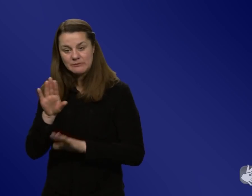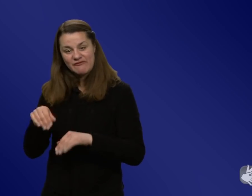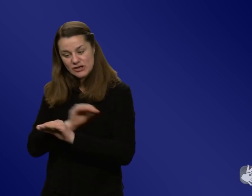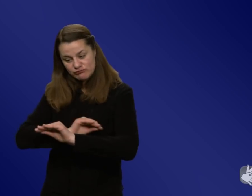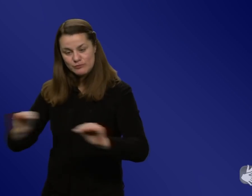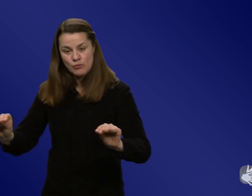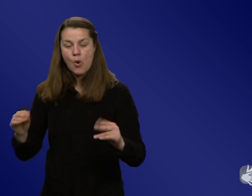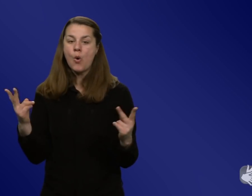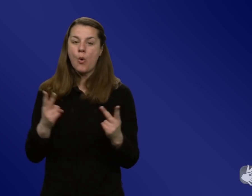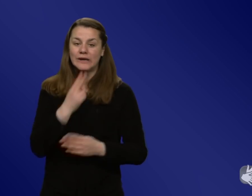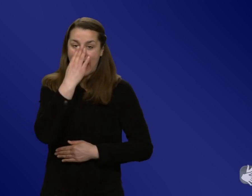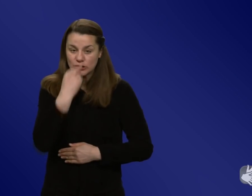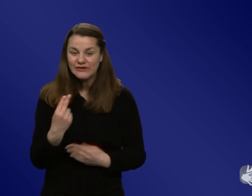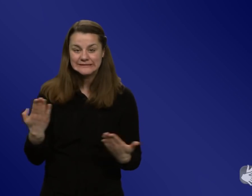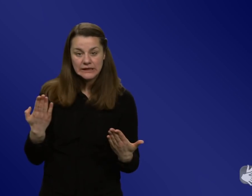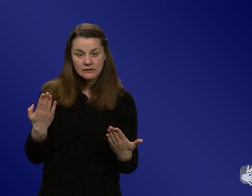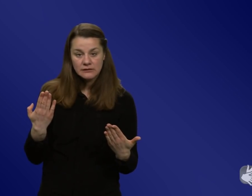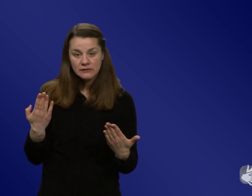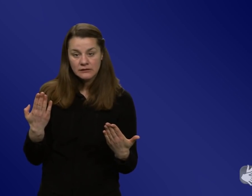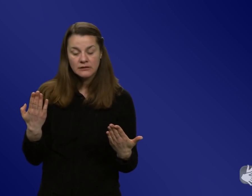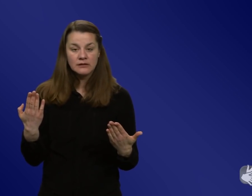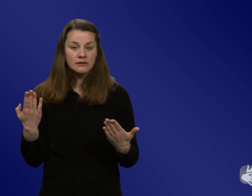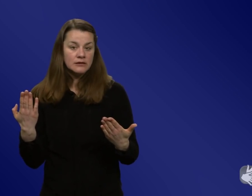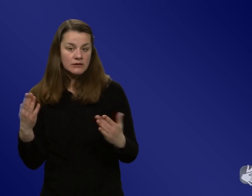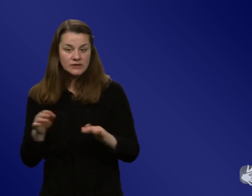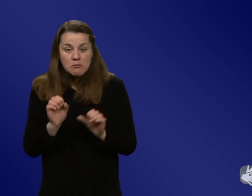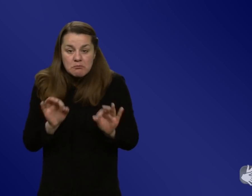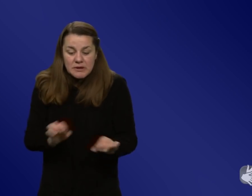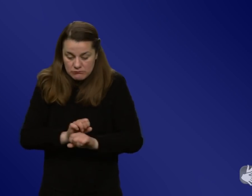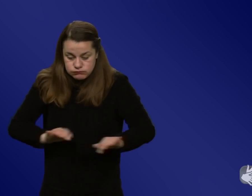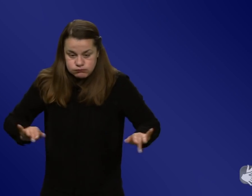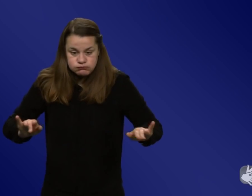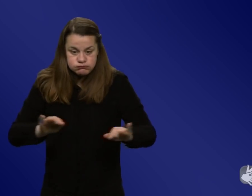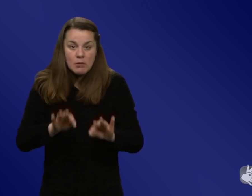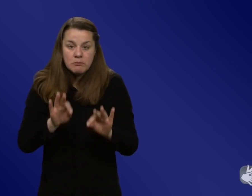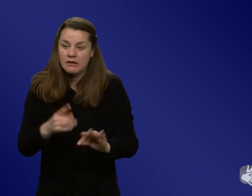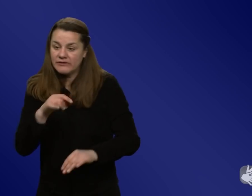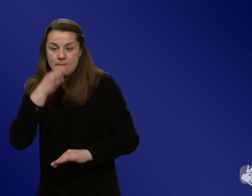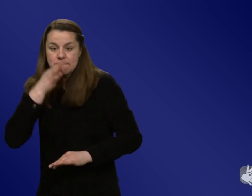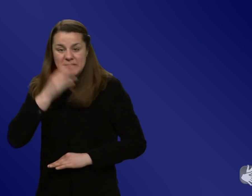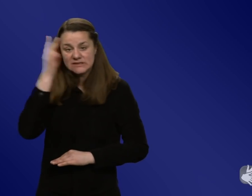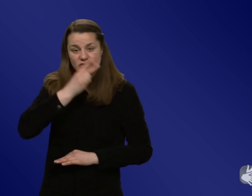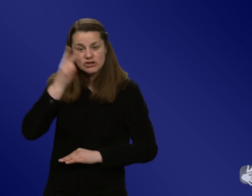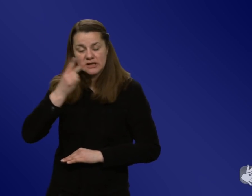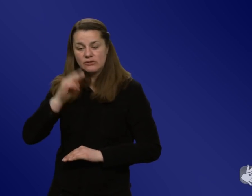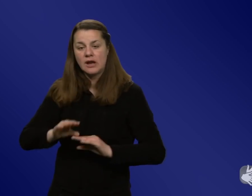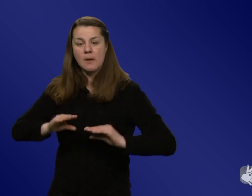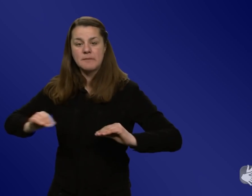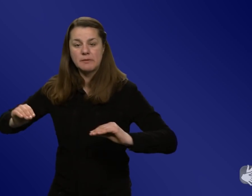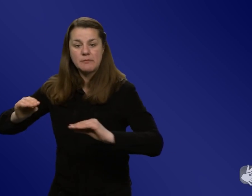versehentlich sogar unter informationswilligen Menschen, die dann einfach was missverstanden haben und das dann auch noch weitertragen. Wie wichtig